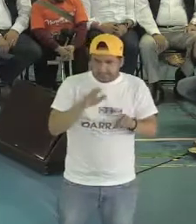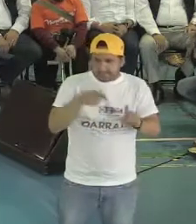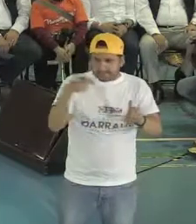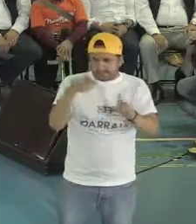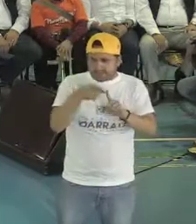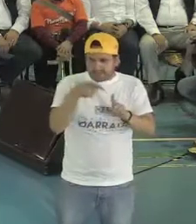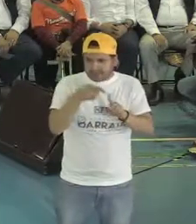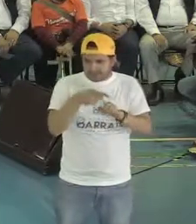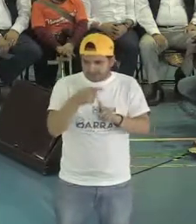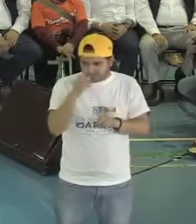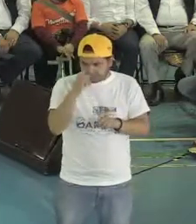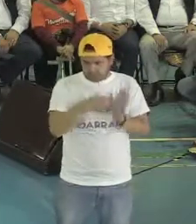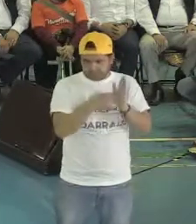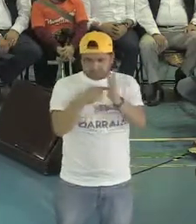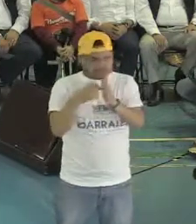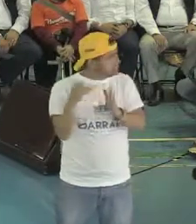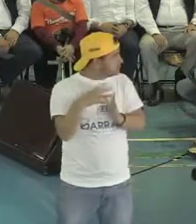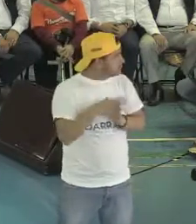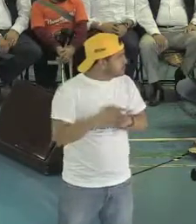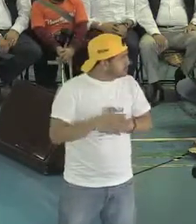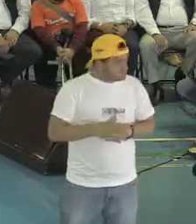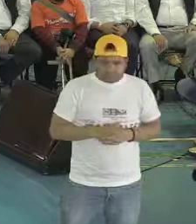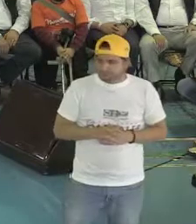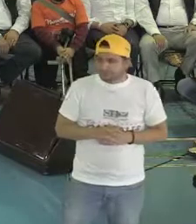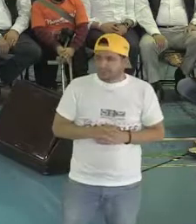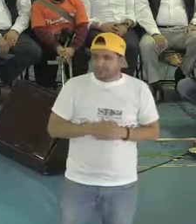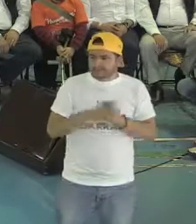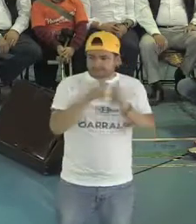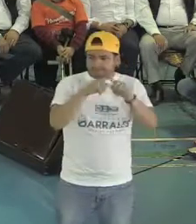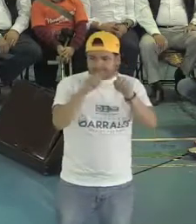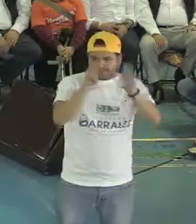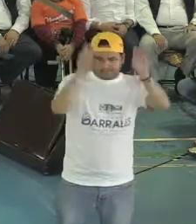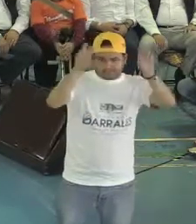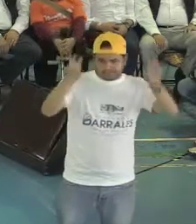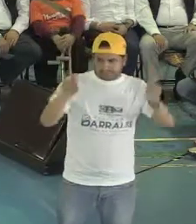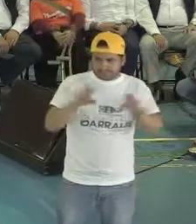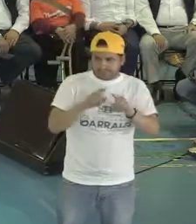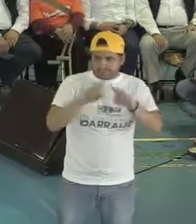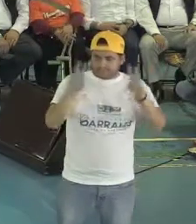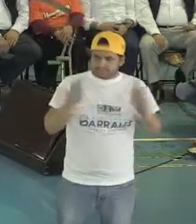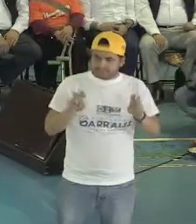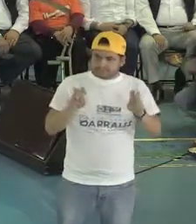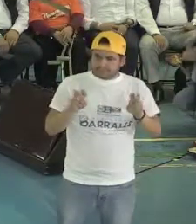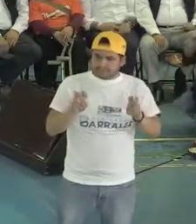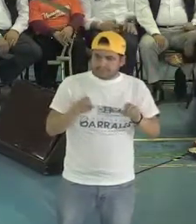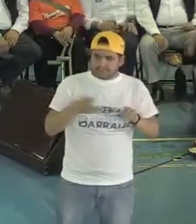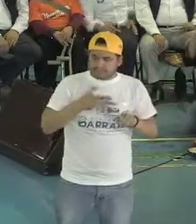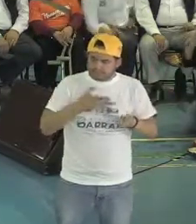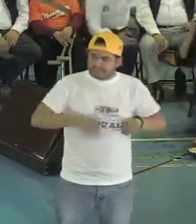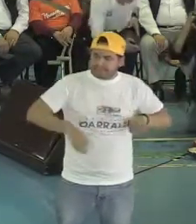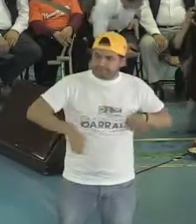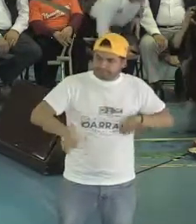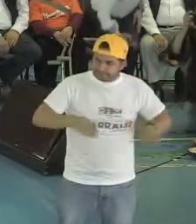aquí, en esta lámina anterior? Aquí están algunos de los reblones en los que tenemos que trabajar. Y